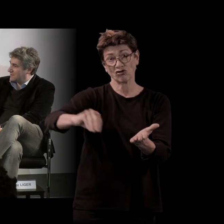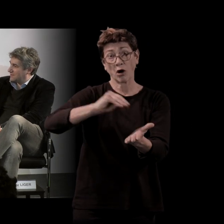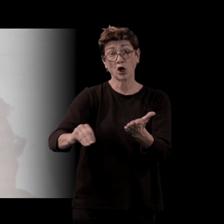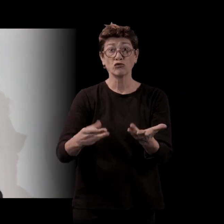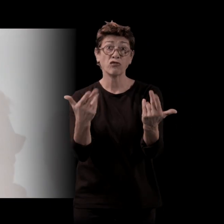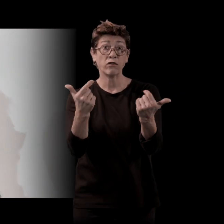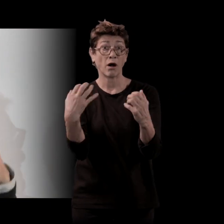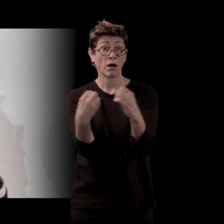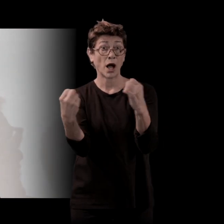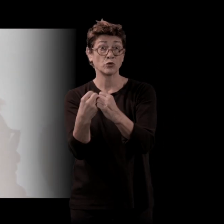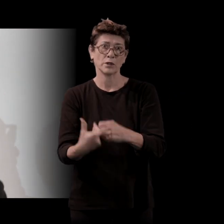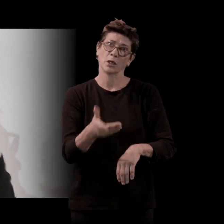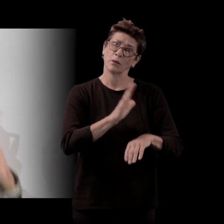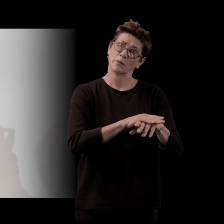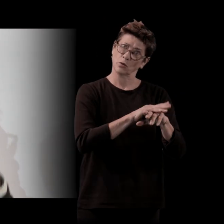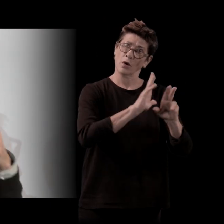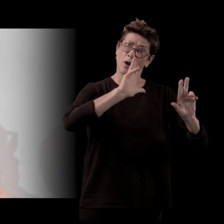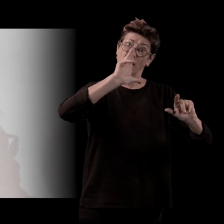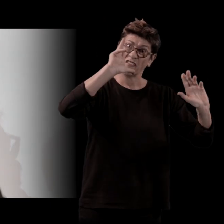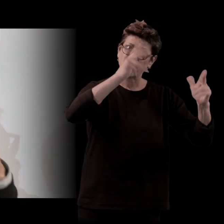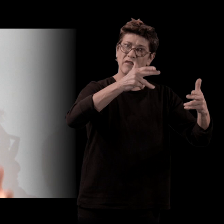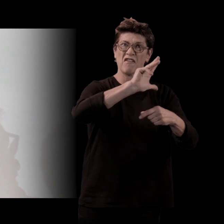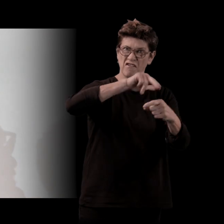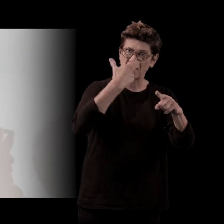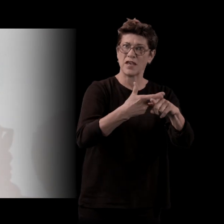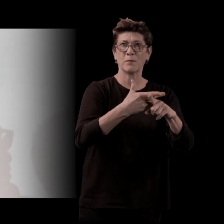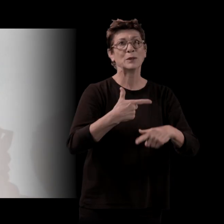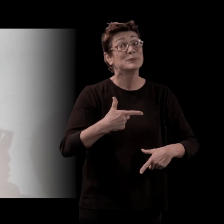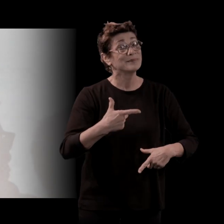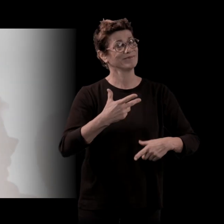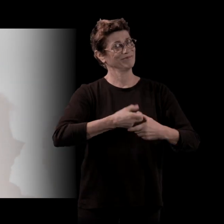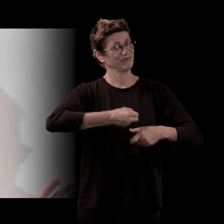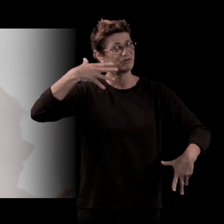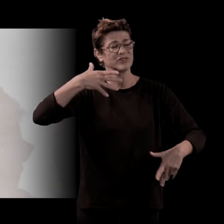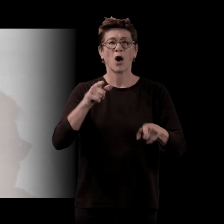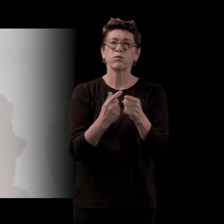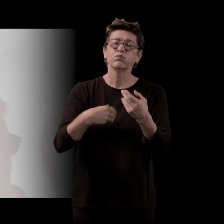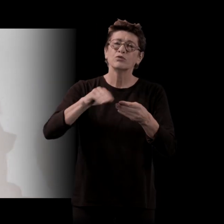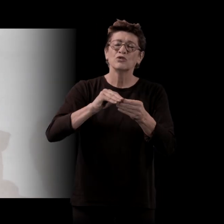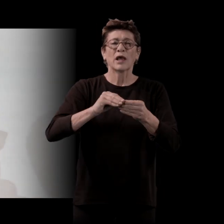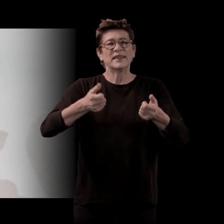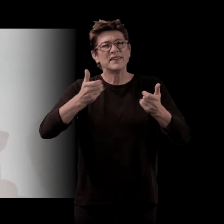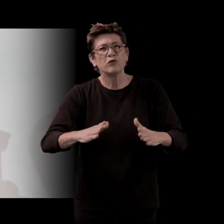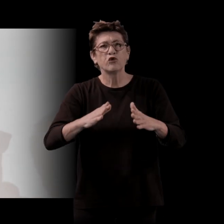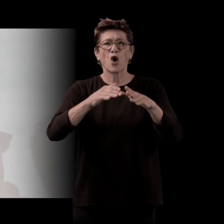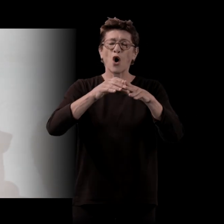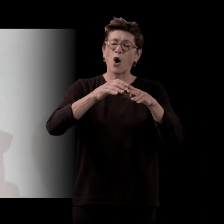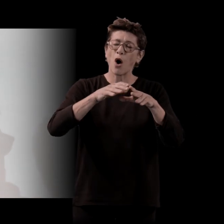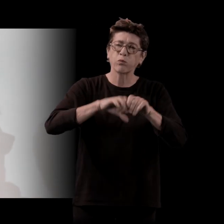Et puis, les décideurs, les diffuseurs, les producteurs, les machins, on a été relativement gâtés. Mais c'est des gens